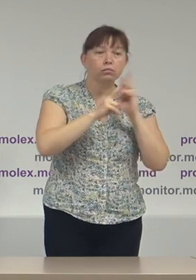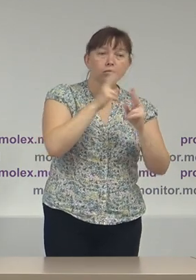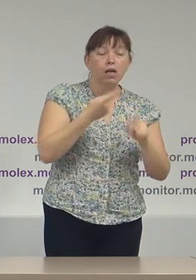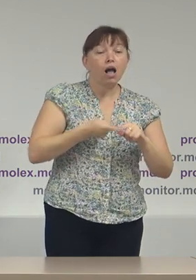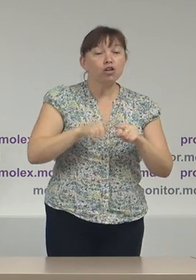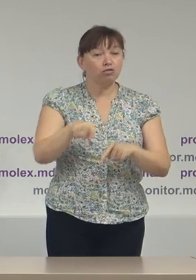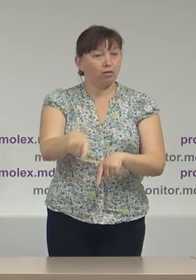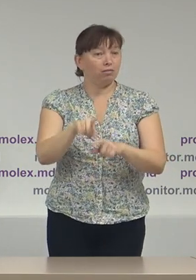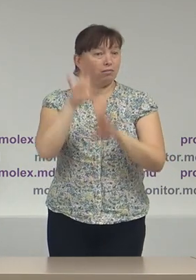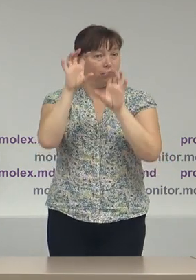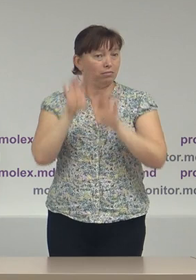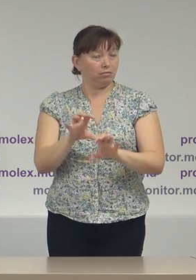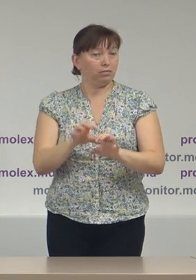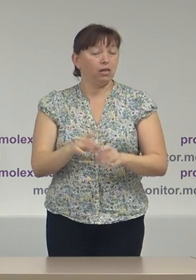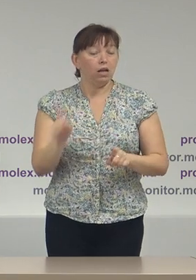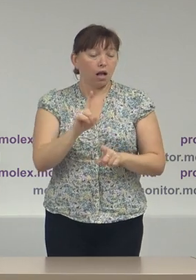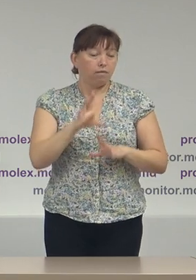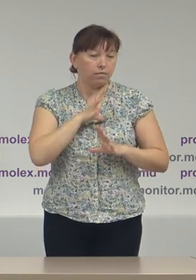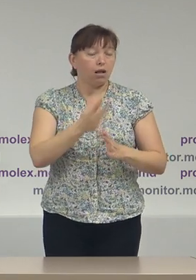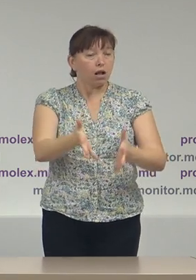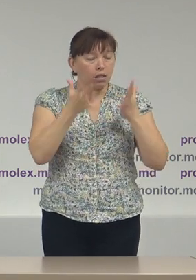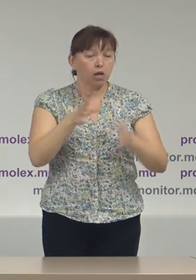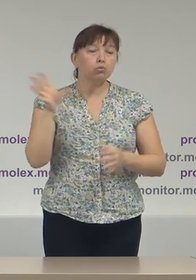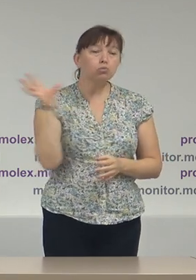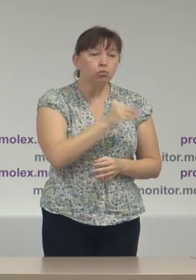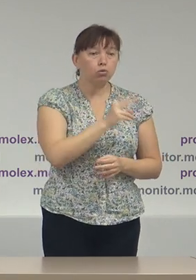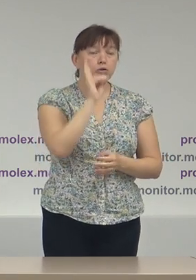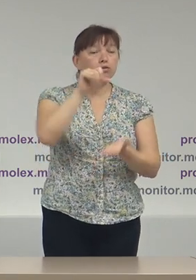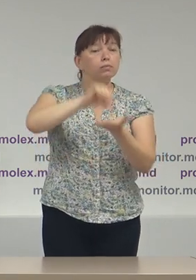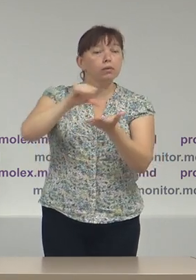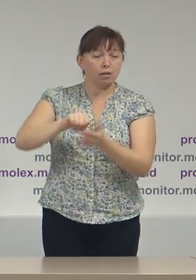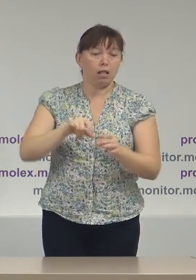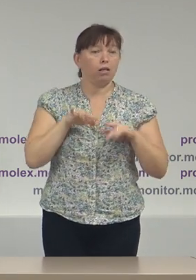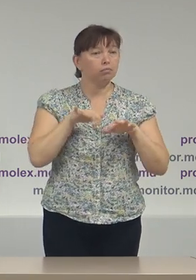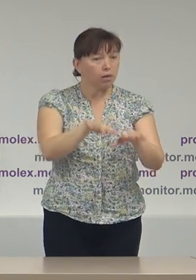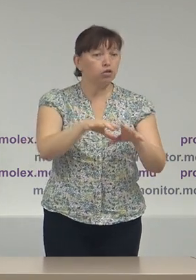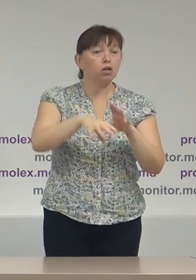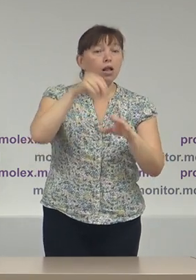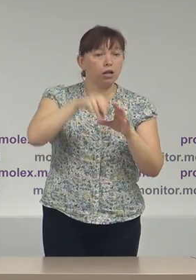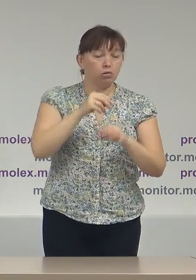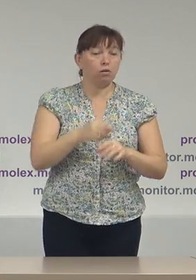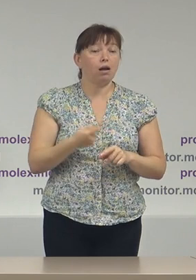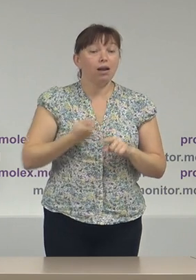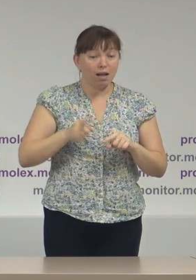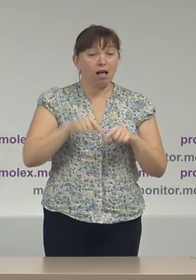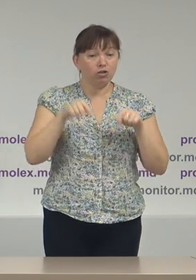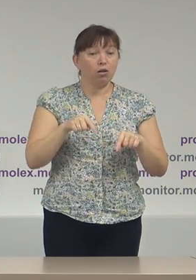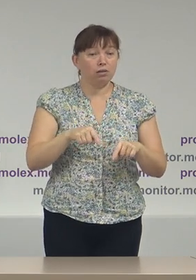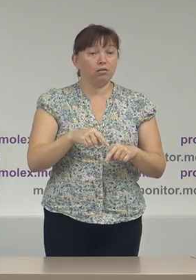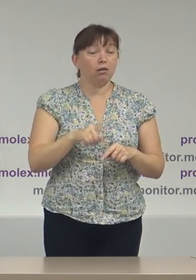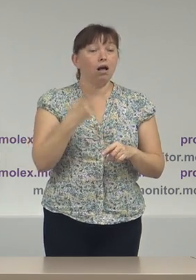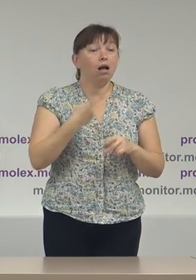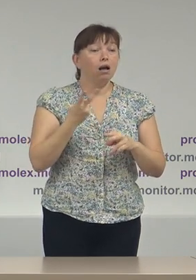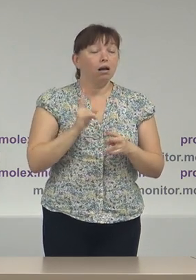pentru a oferi claritate tuturor actorilor procesului electoral în campania care urmează să